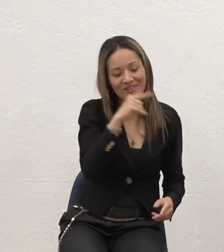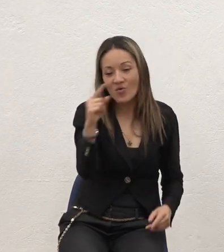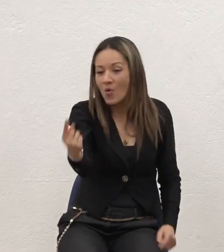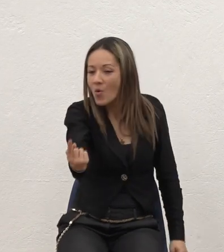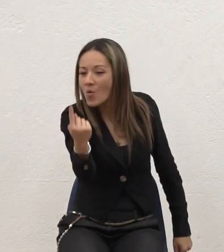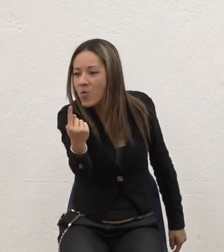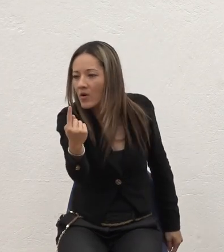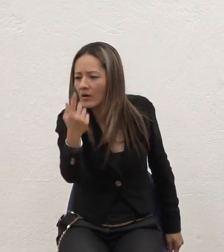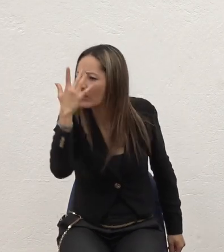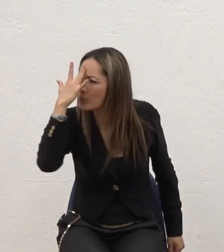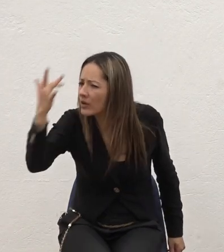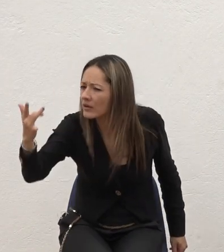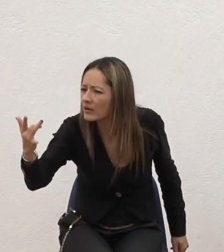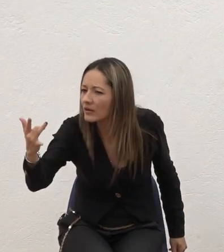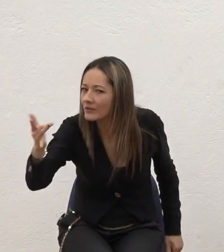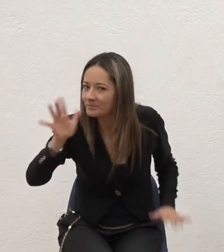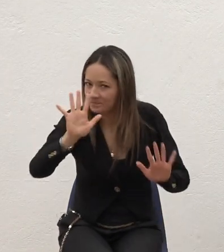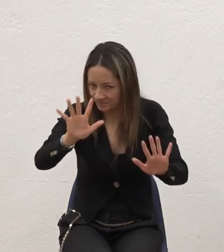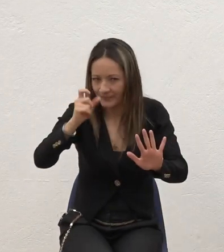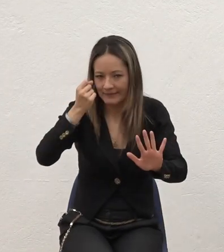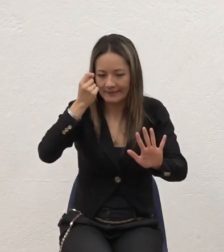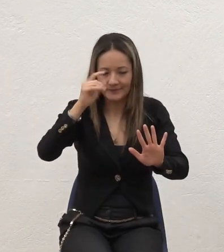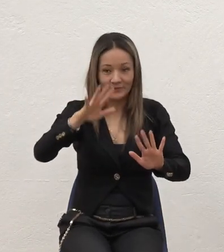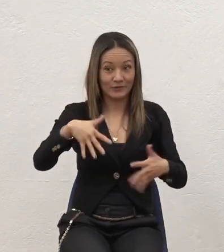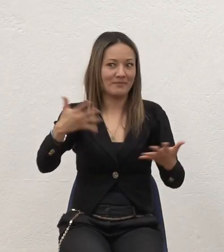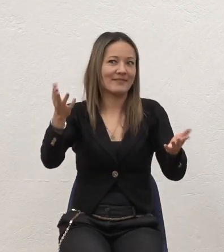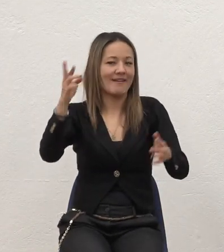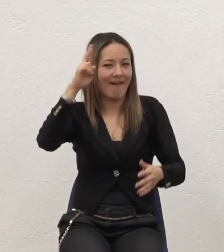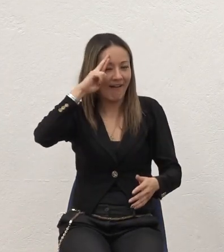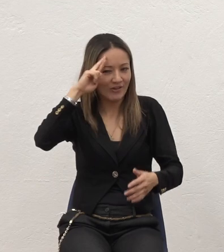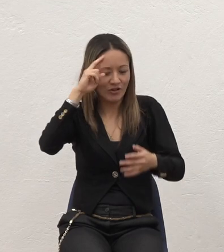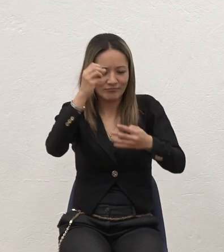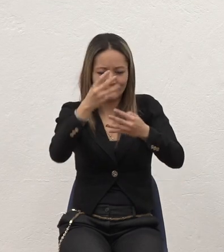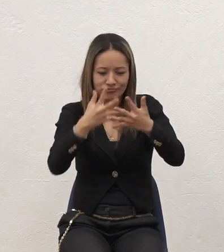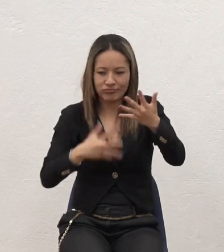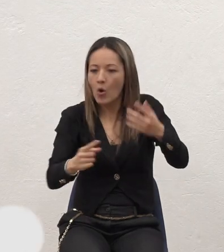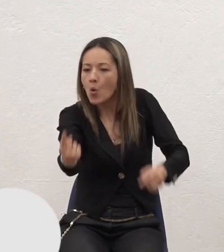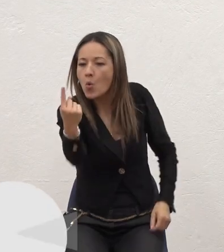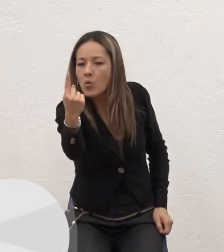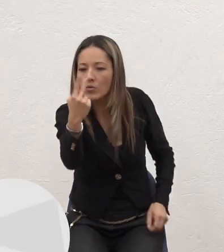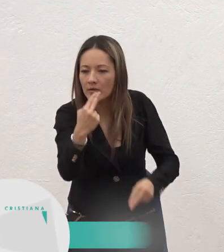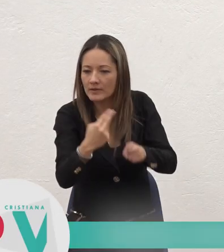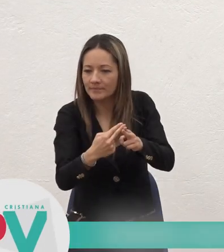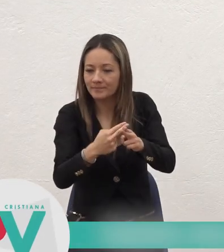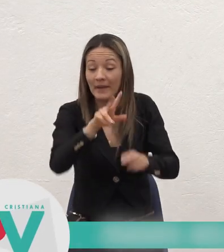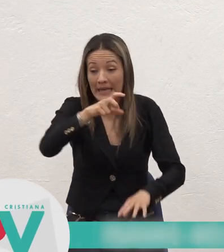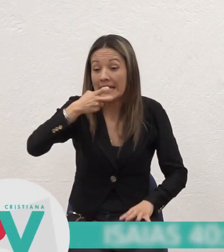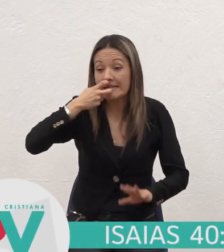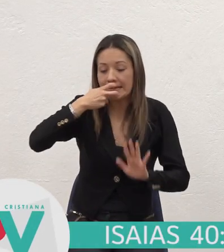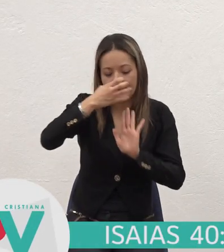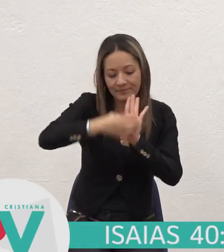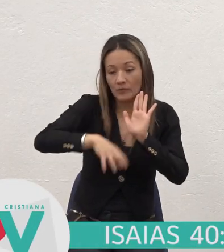Pues Más razones ¿No? Isaías 40 10 Y 11